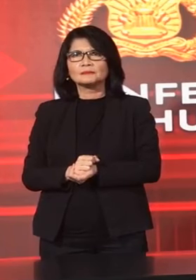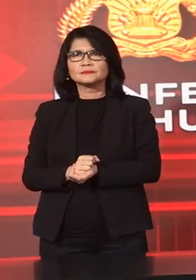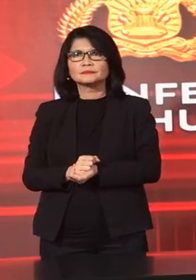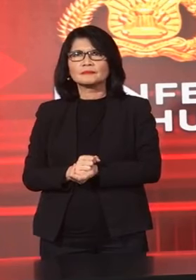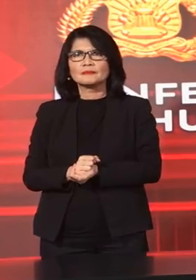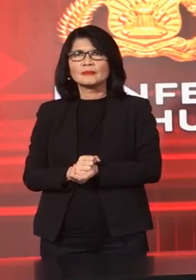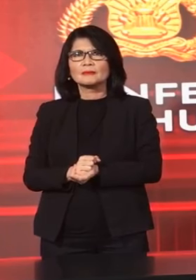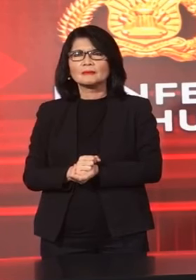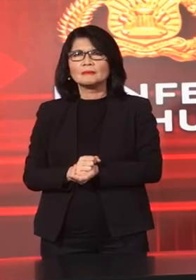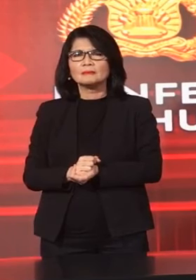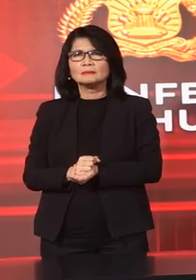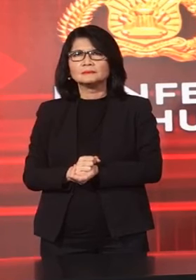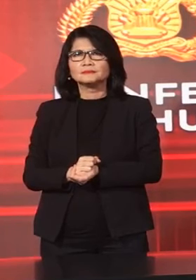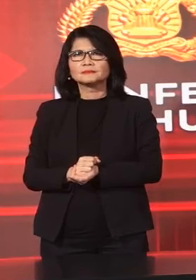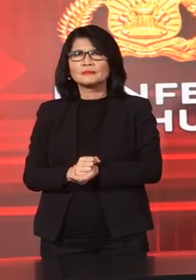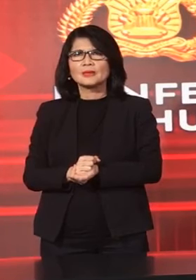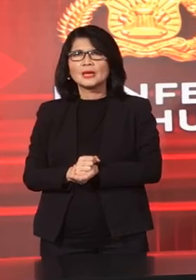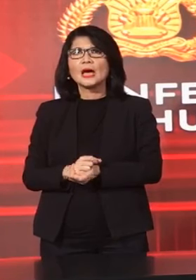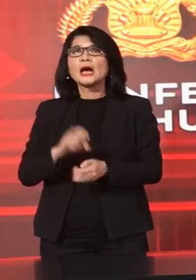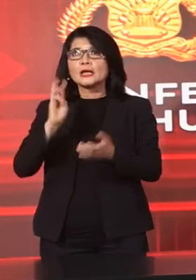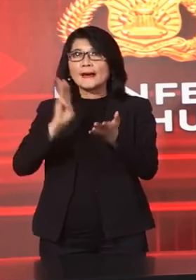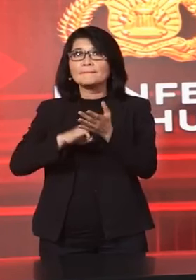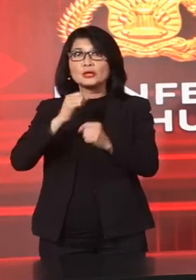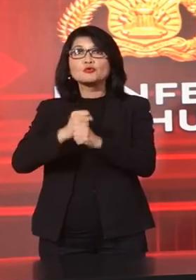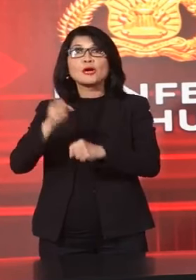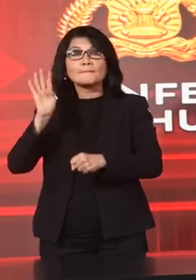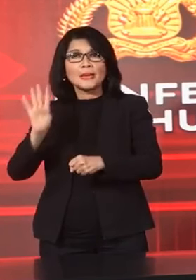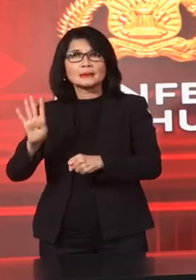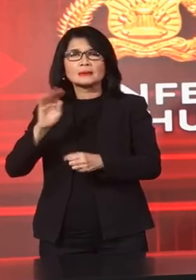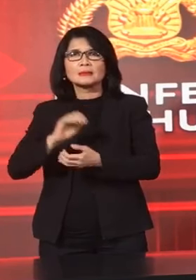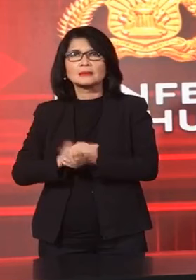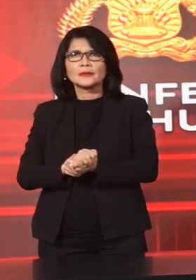Lakal Lantas Periode Minggu Keempat